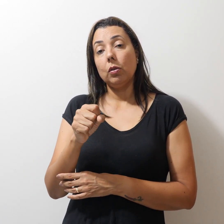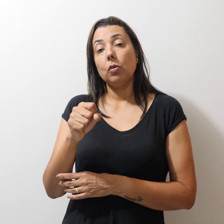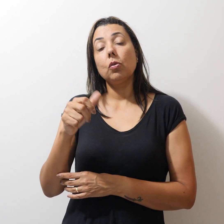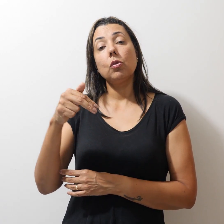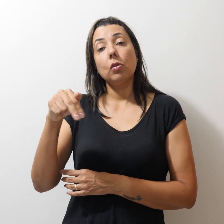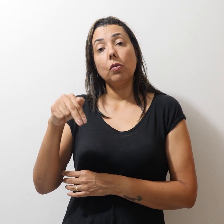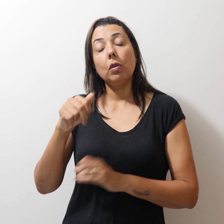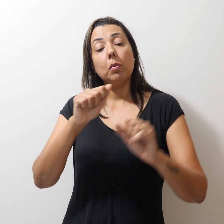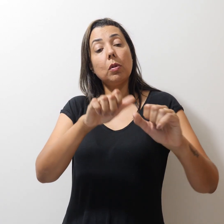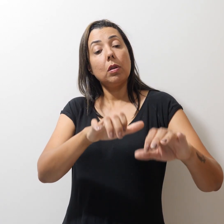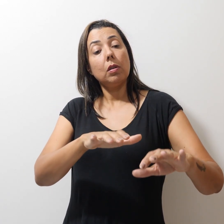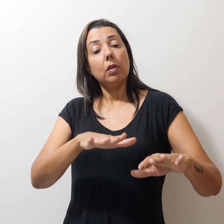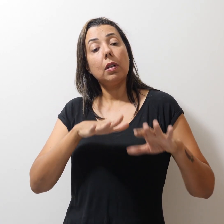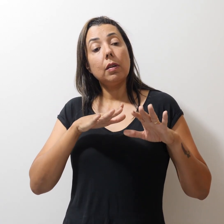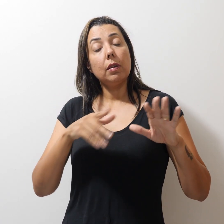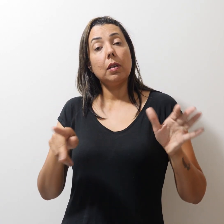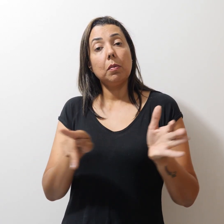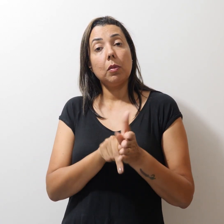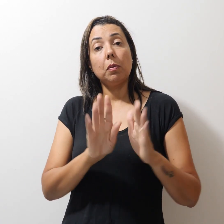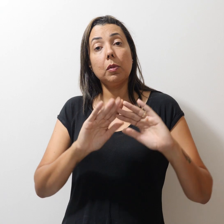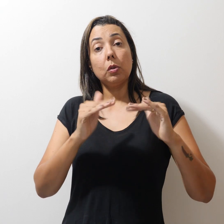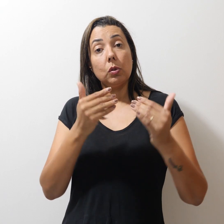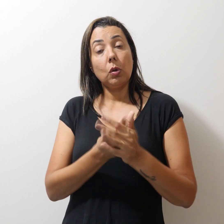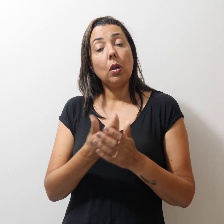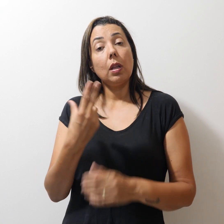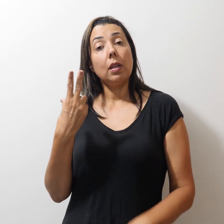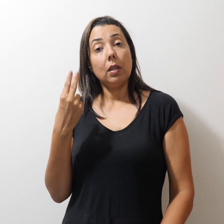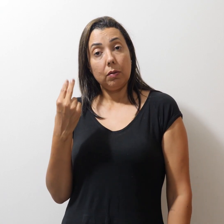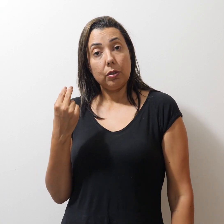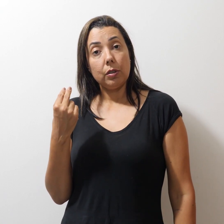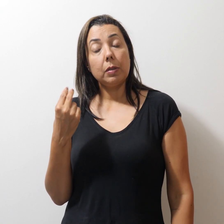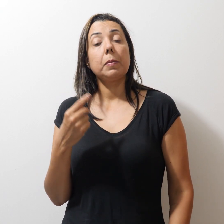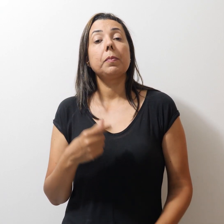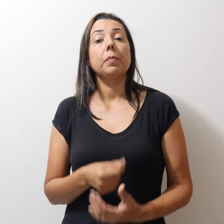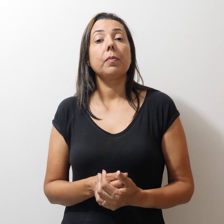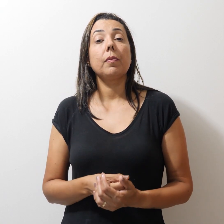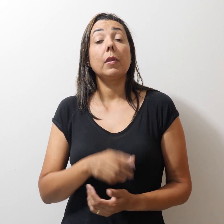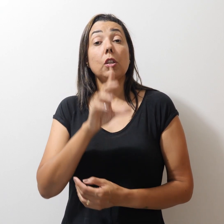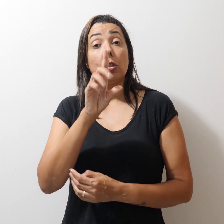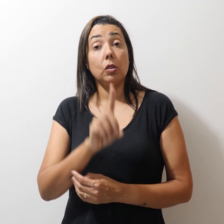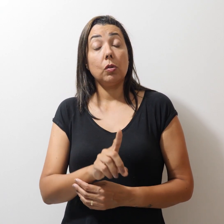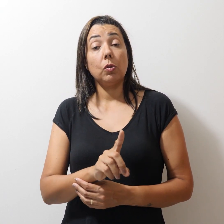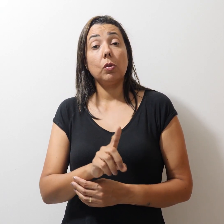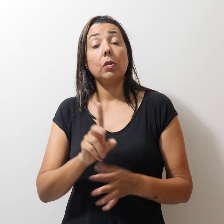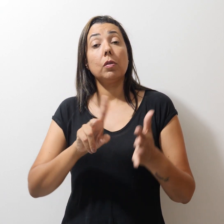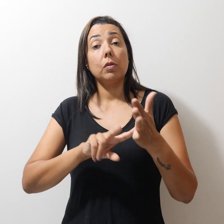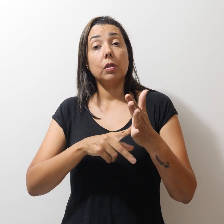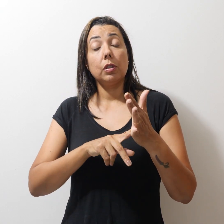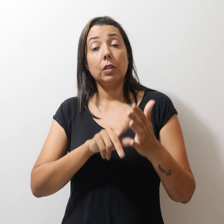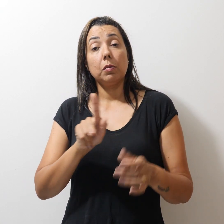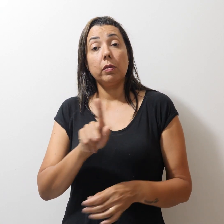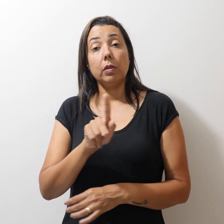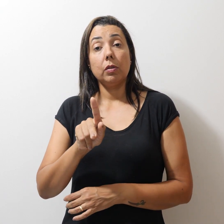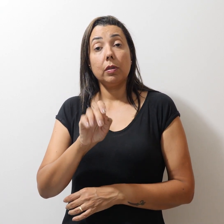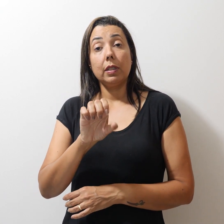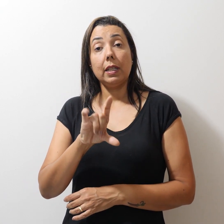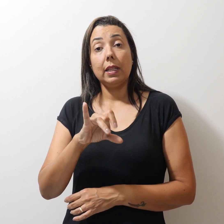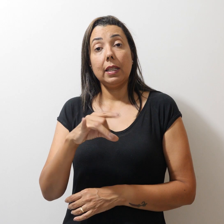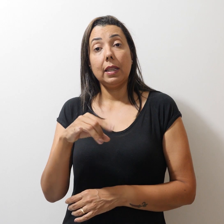auditório da própria escola, em Taguatinga. A diretora do Simpro, Elineide Rodrigues, também